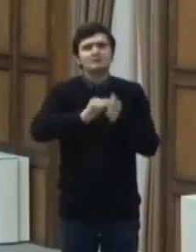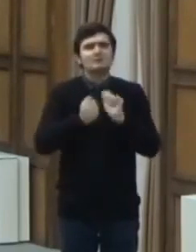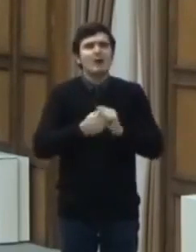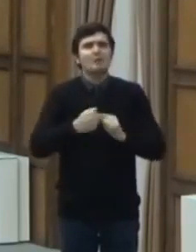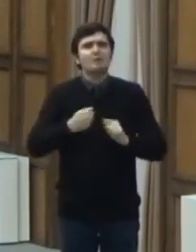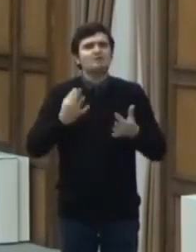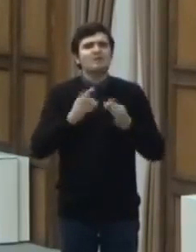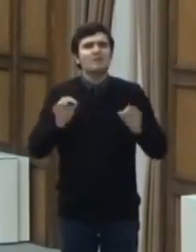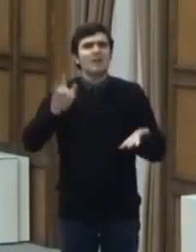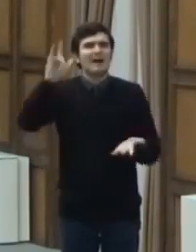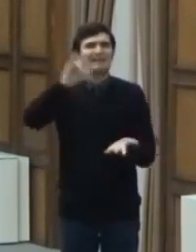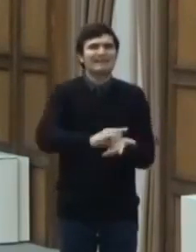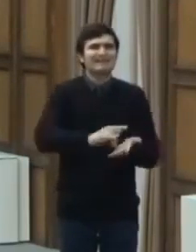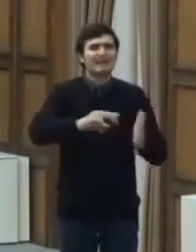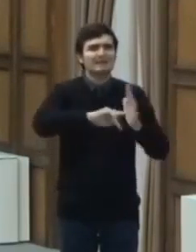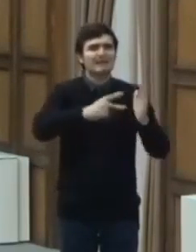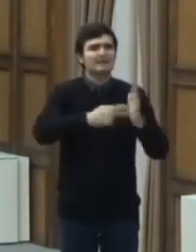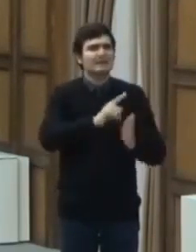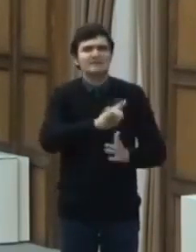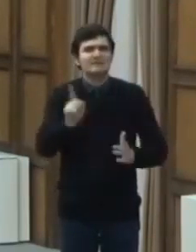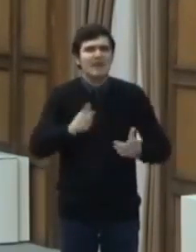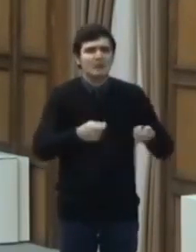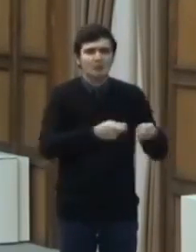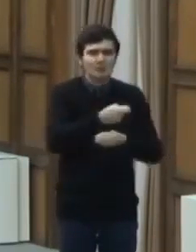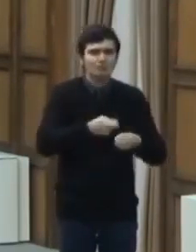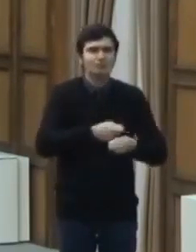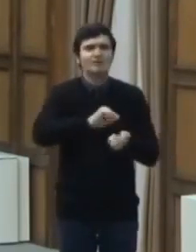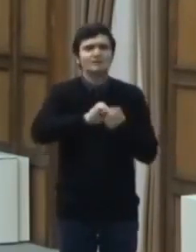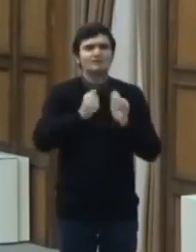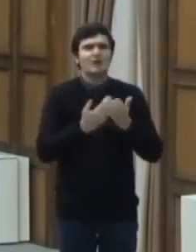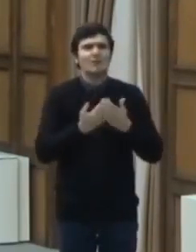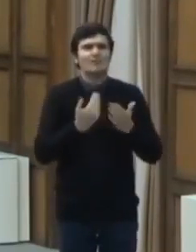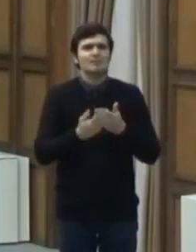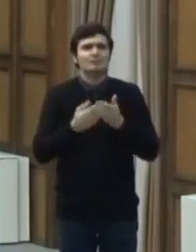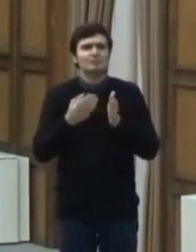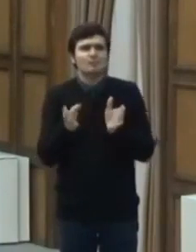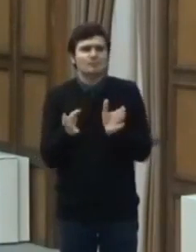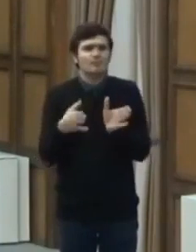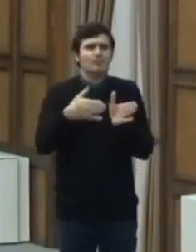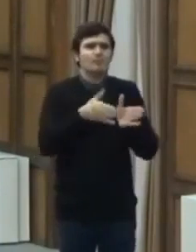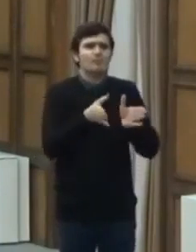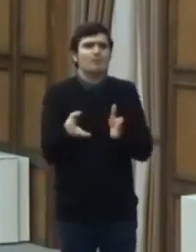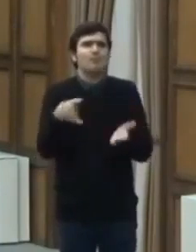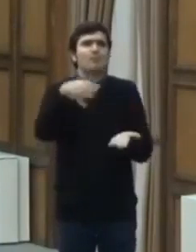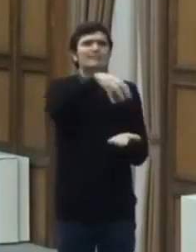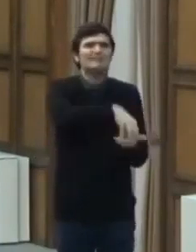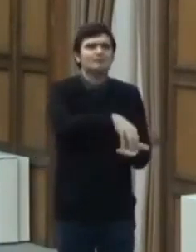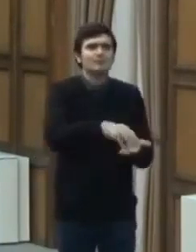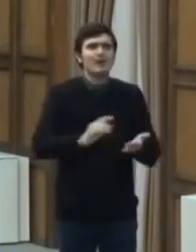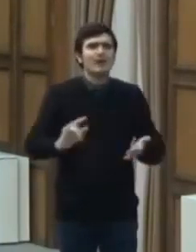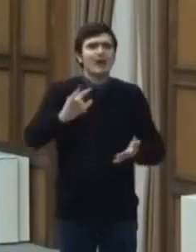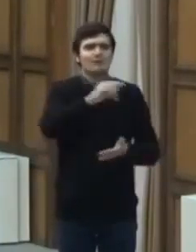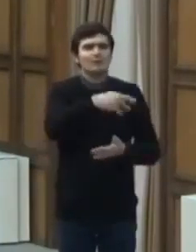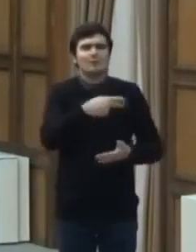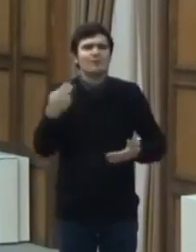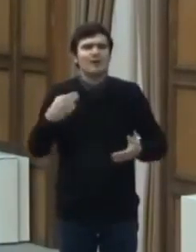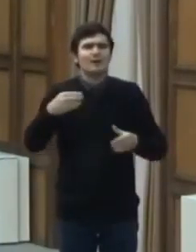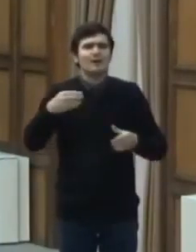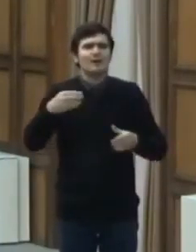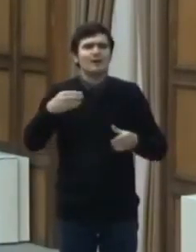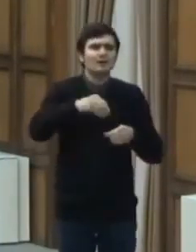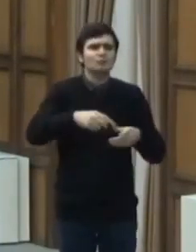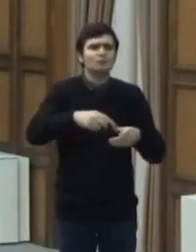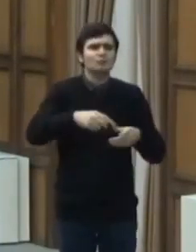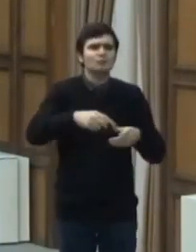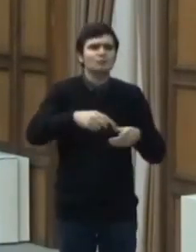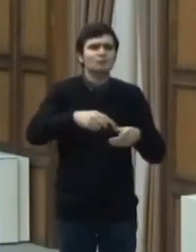tehnice necomerciale, cele de poziționare aeronavelor fără încărcătura comercială, cele tehnice în scopul efectuării